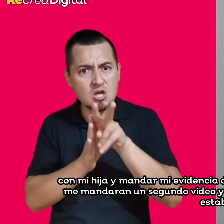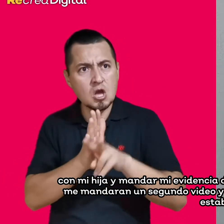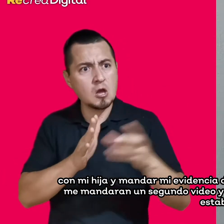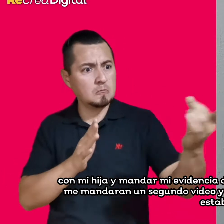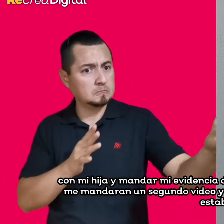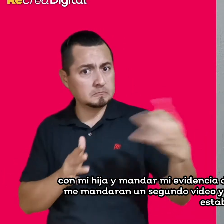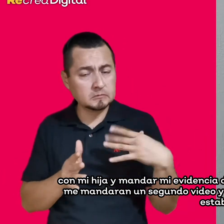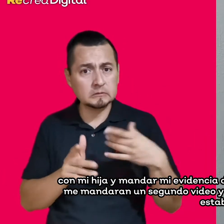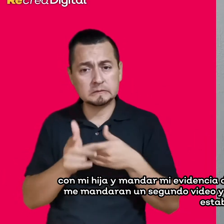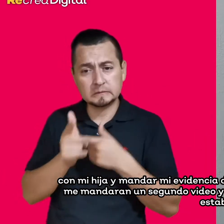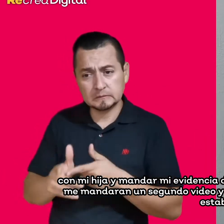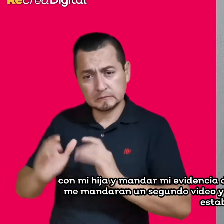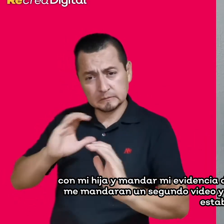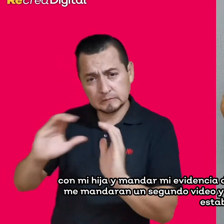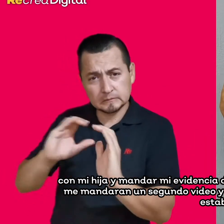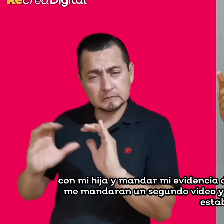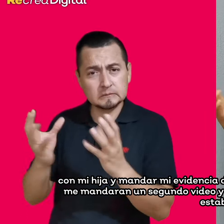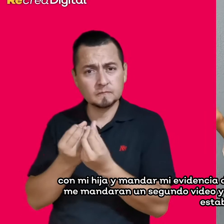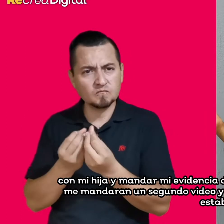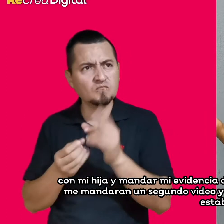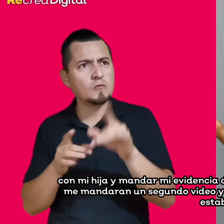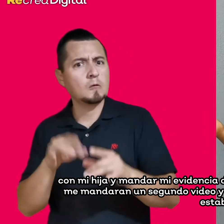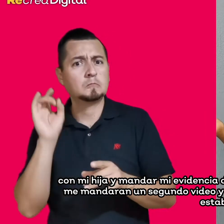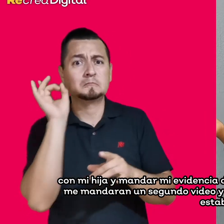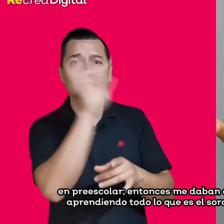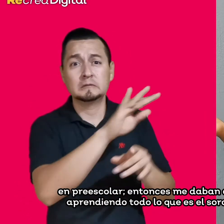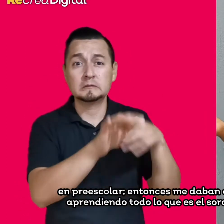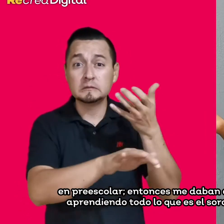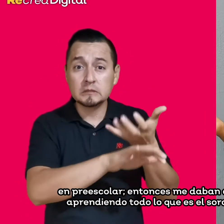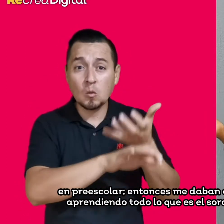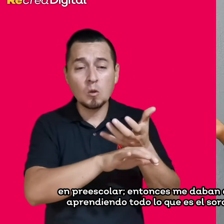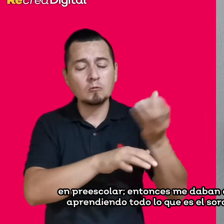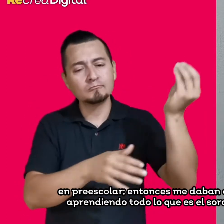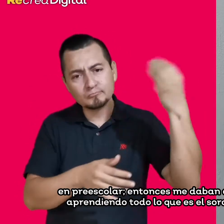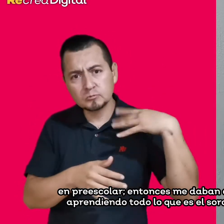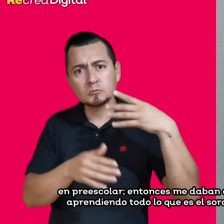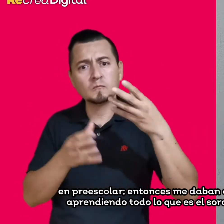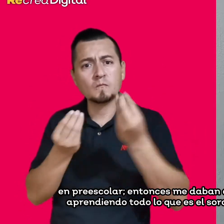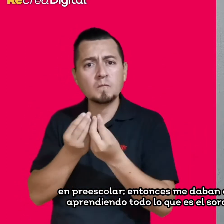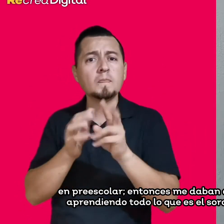que me mandaran un segundo video. Y todo eso yo lo hice cuando ya estaba en preescolar,